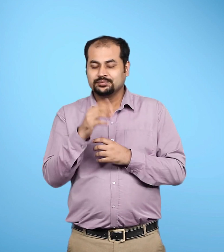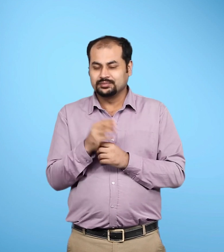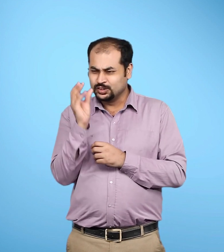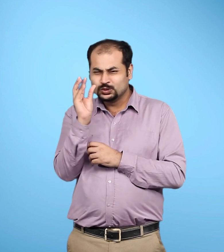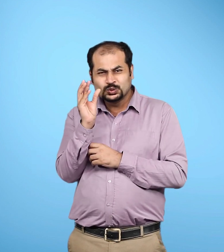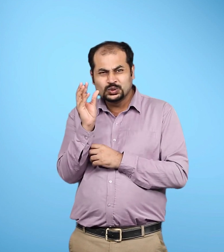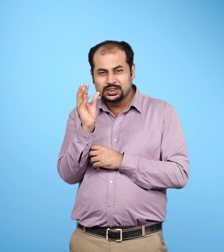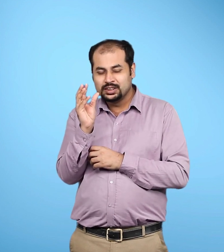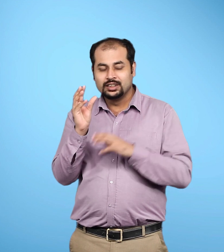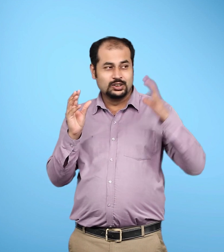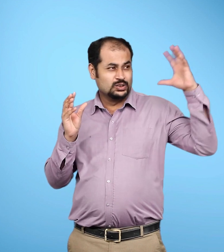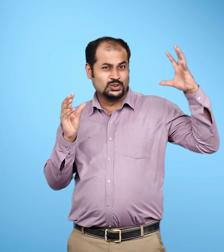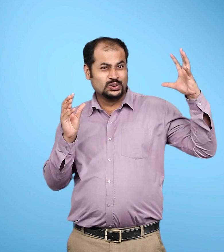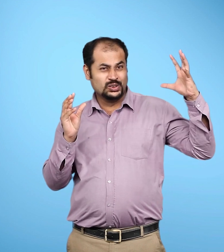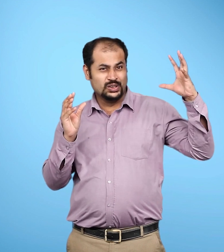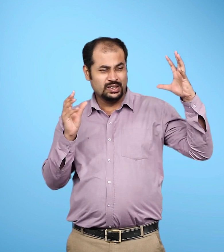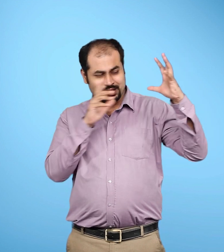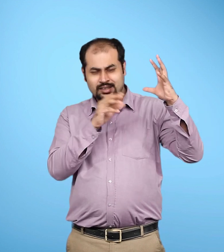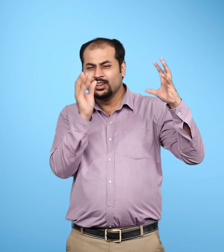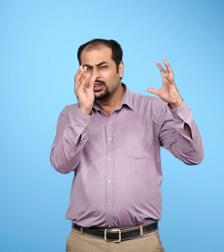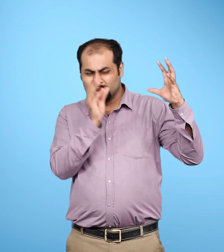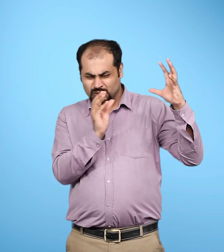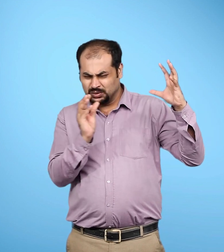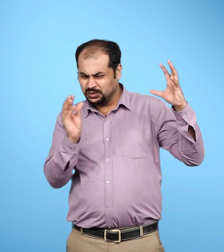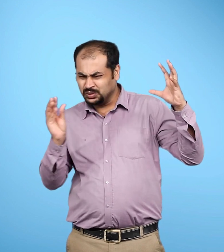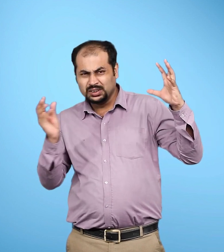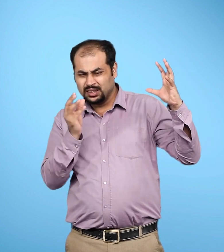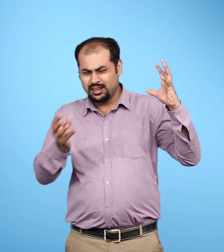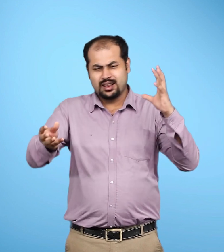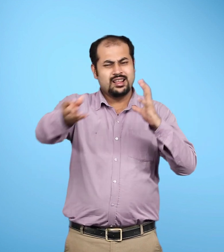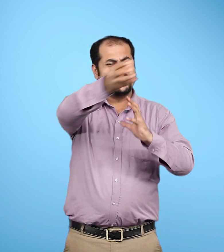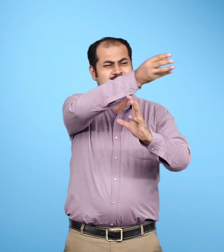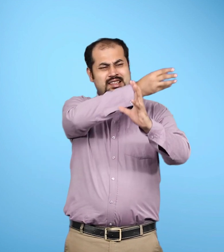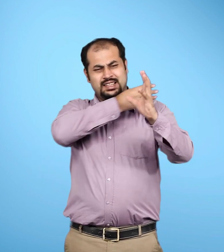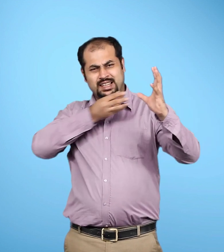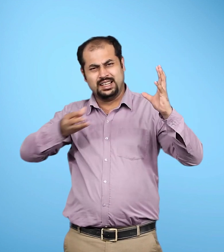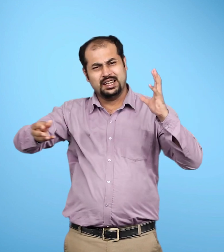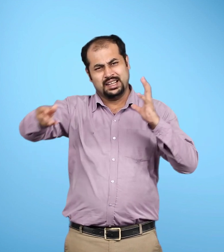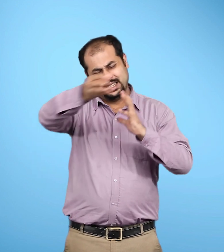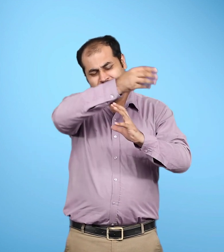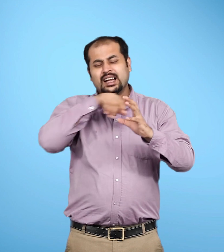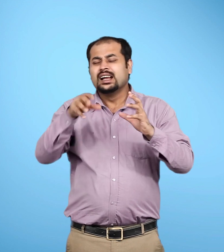सूर्य के चारों और चकर लगाने बाले पत्थरों के छोटे-छोटे टुकणों को उलका पिंड कहते